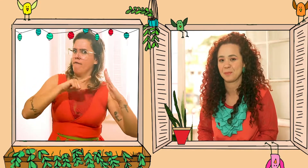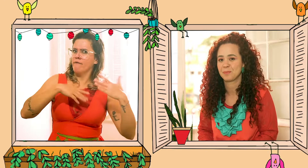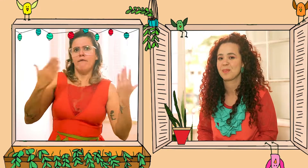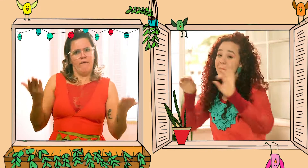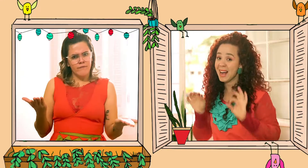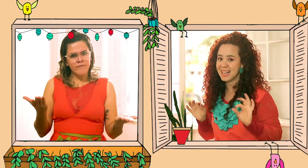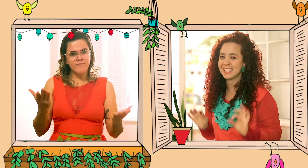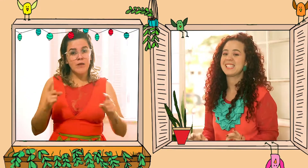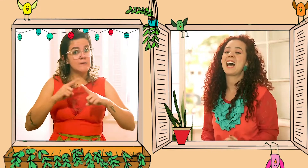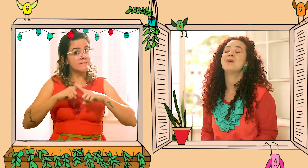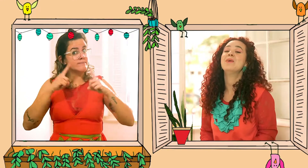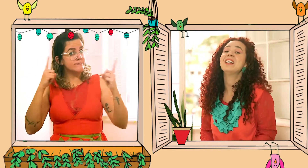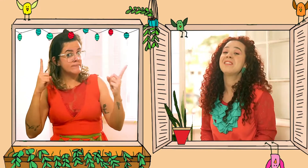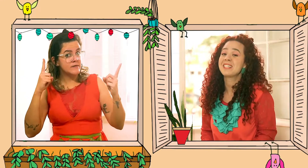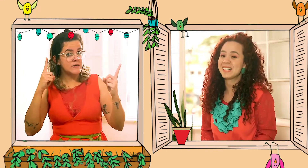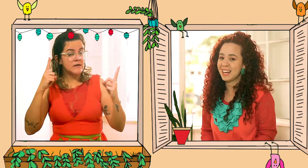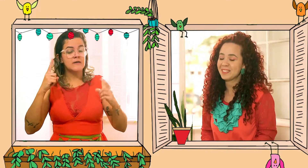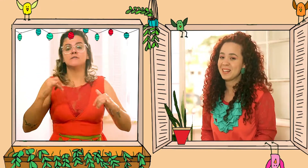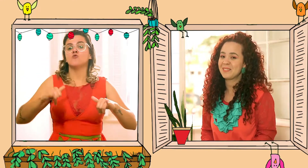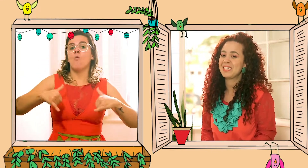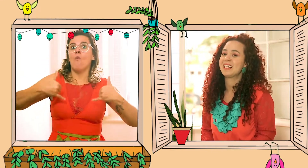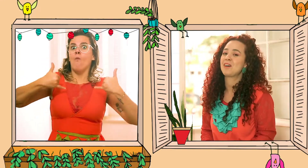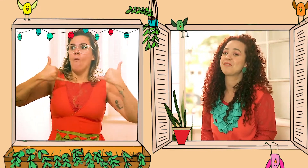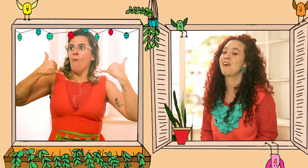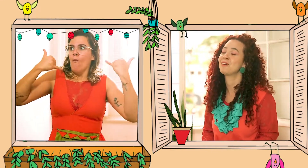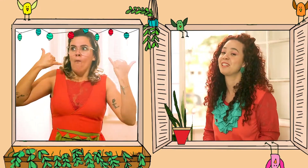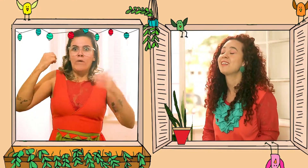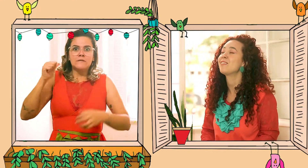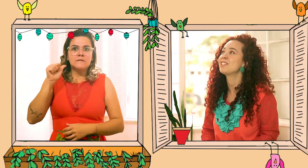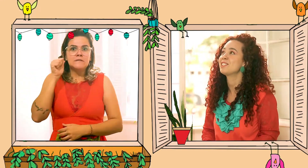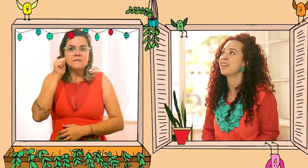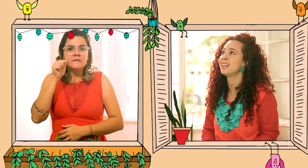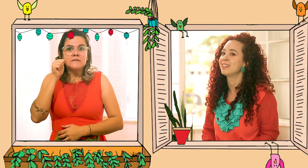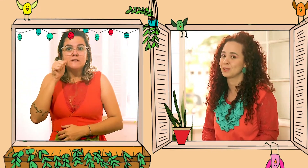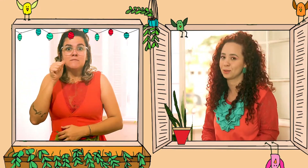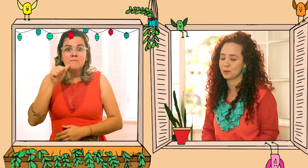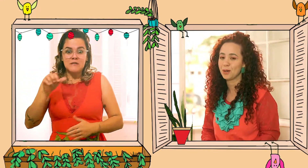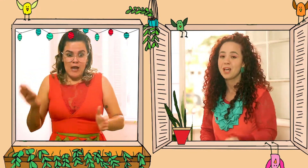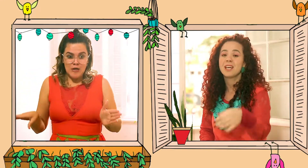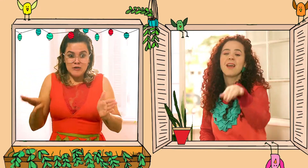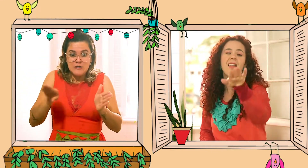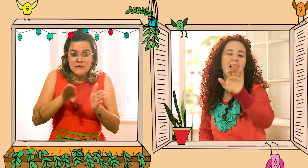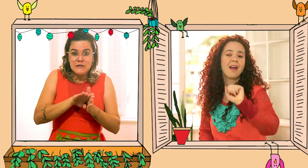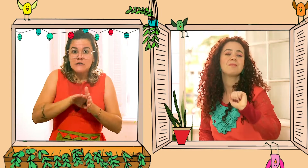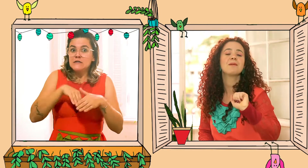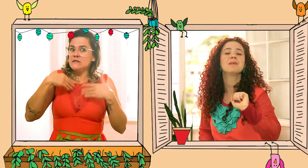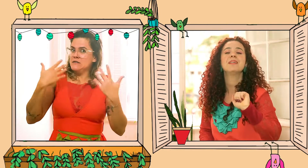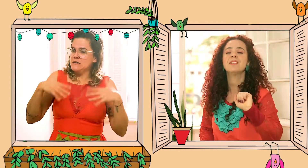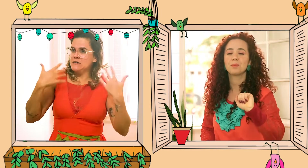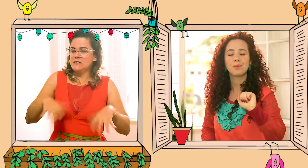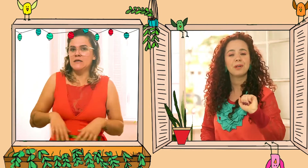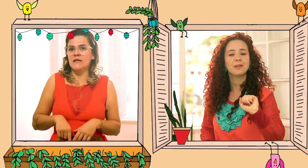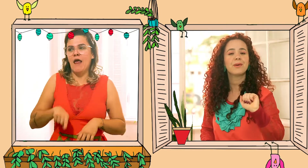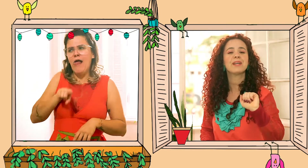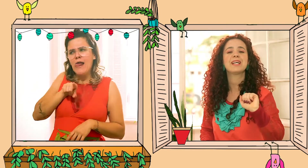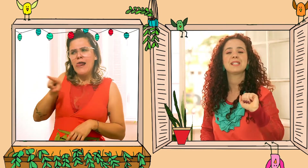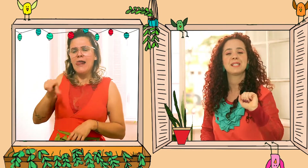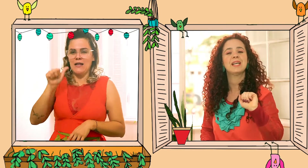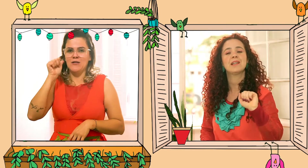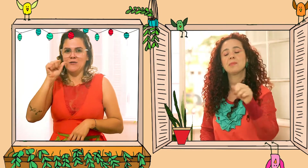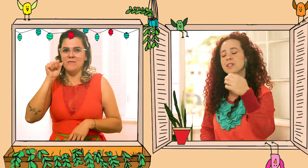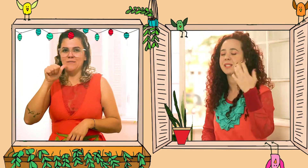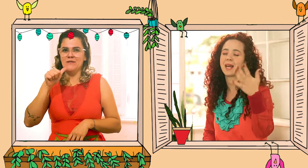casa. Mas o aniversário da menina Fauna estava chegando. E ela era uma menina muito